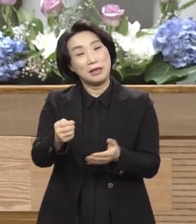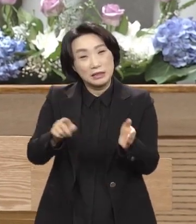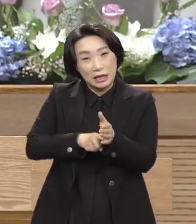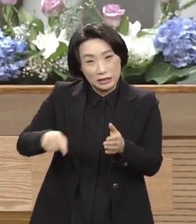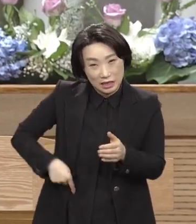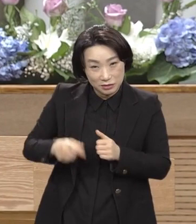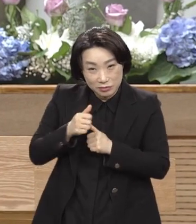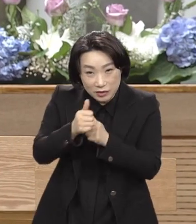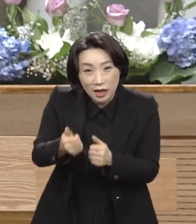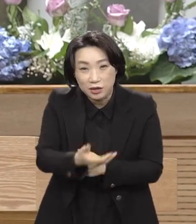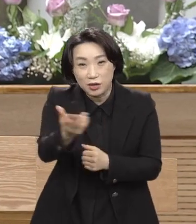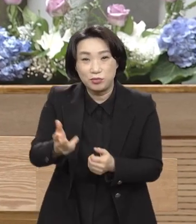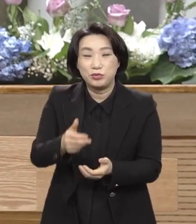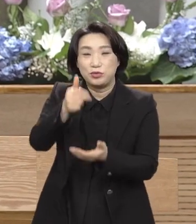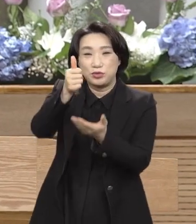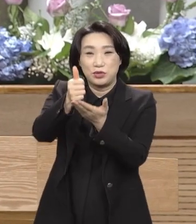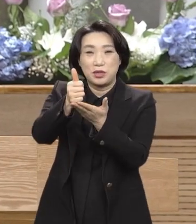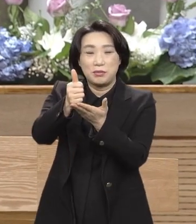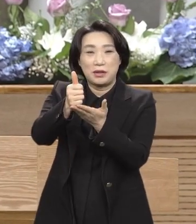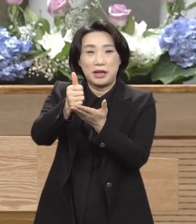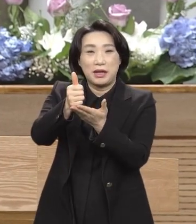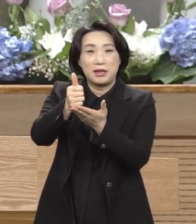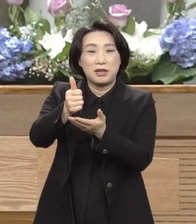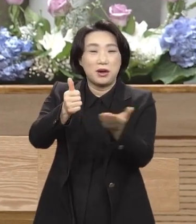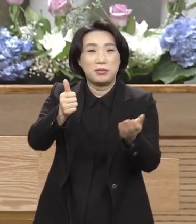주님을 그때 기롱하지 말고